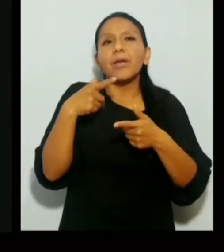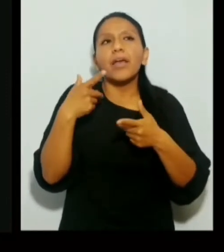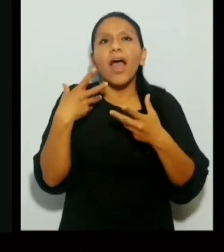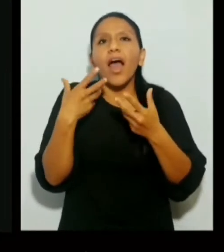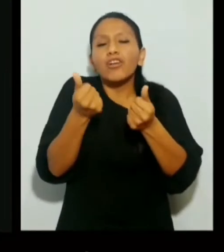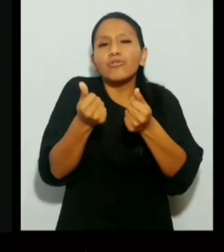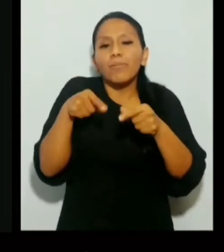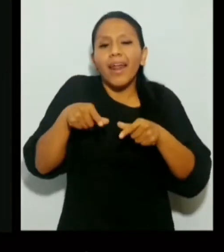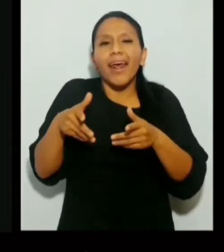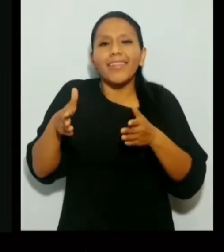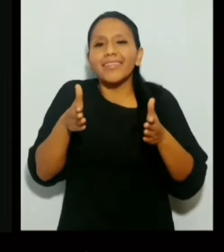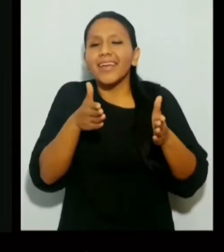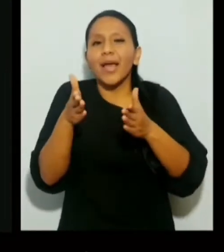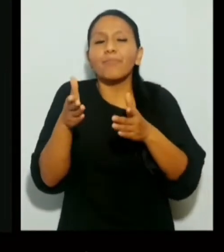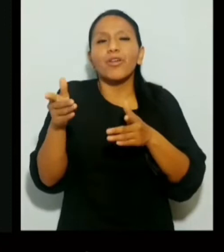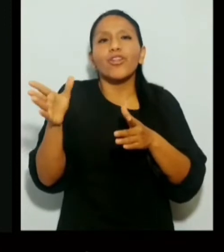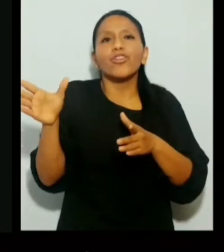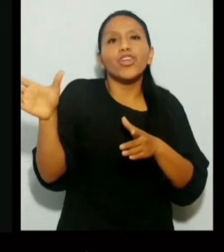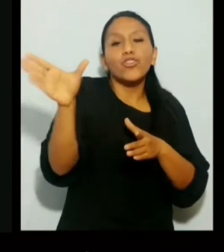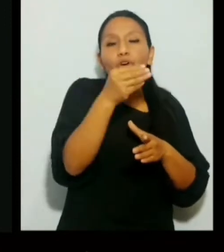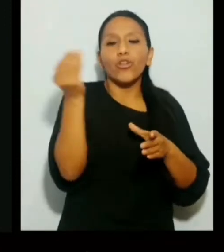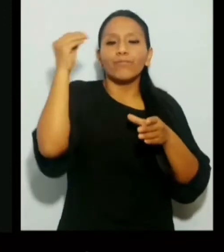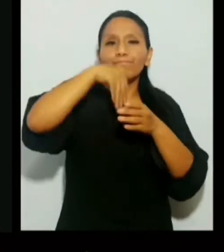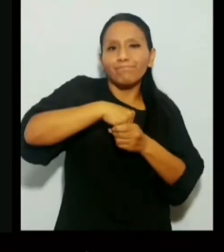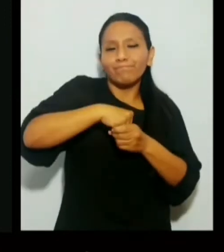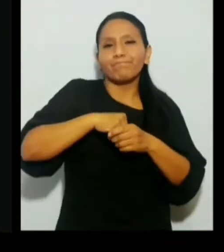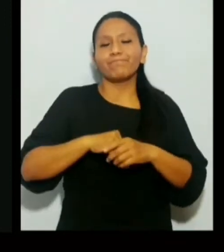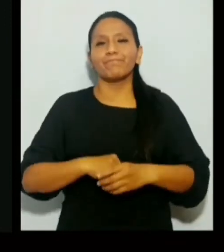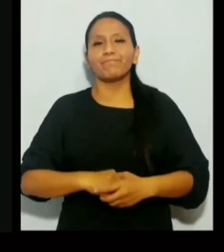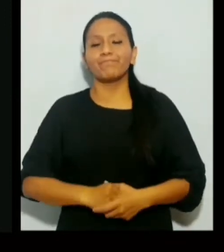ayudan a hacer este camino en donde estamos todos.